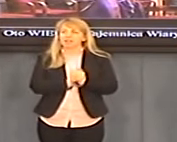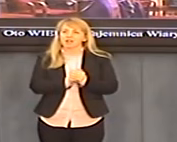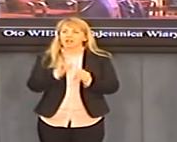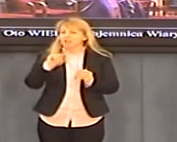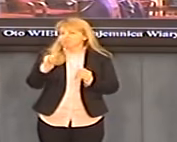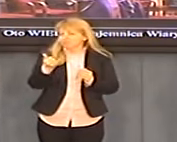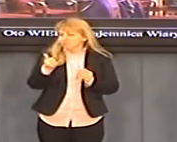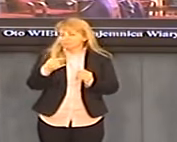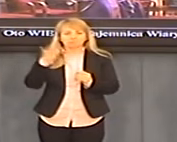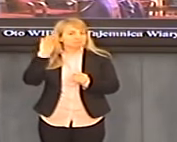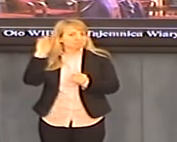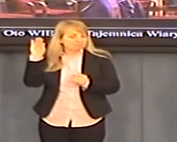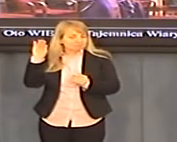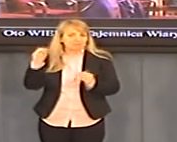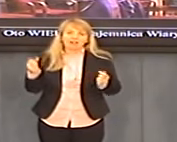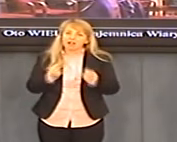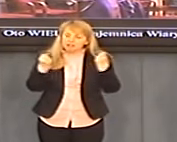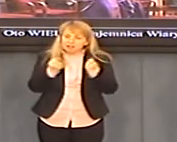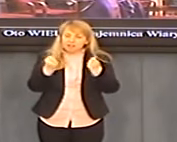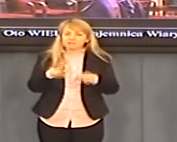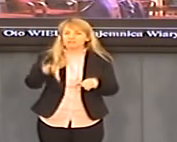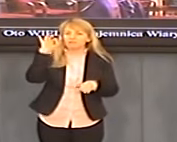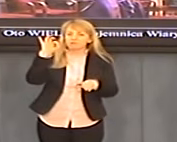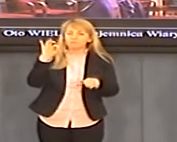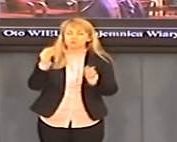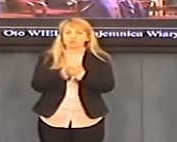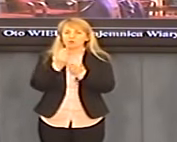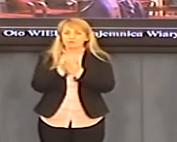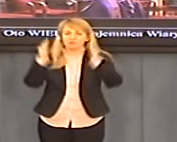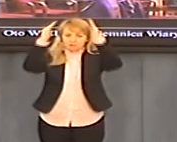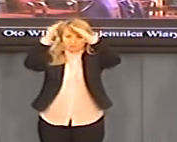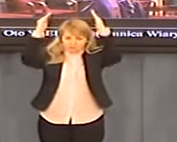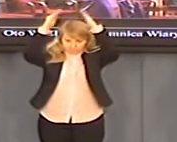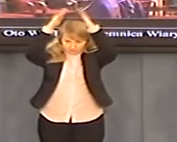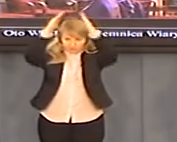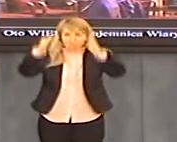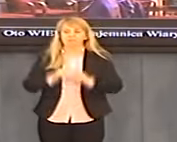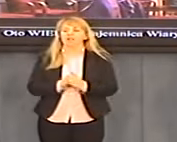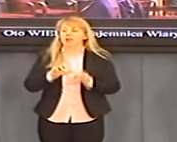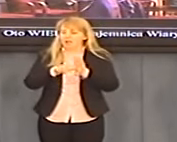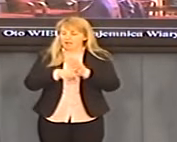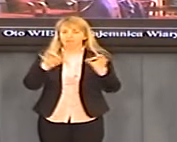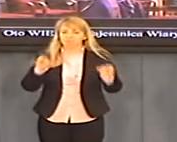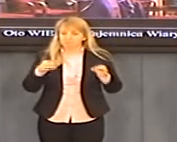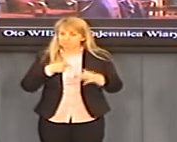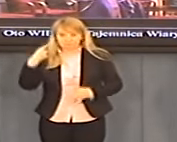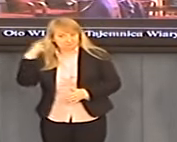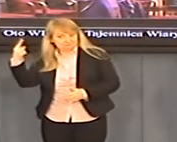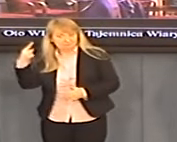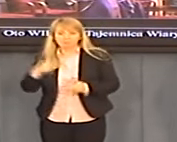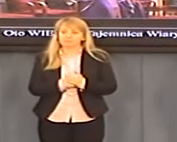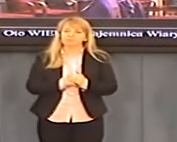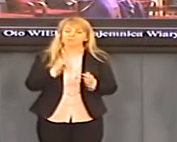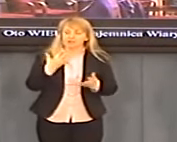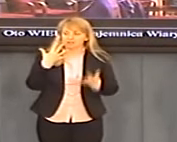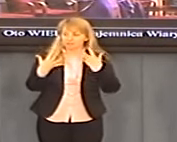reakcjom władz polskich na wybór nowego papieża. Ale w międzyczasie media doniosły, ujawniły